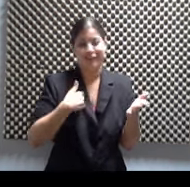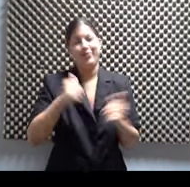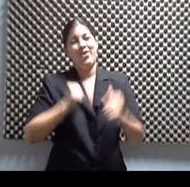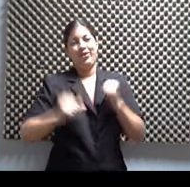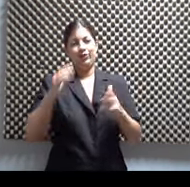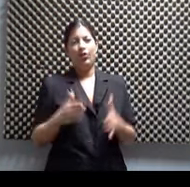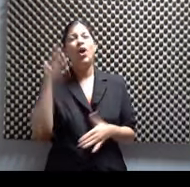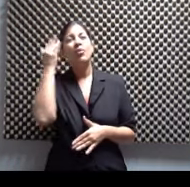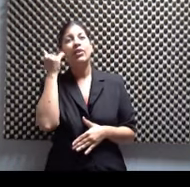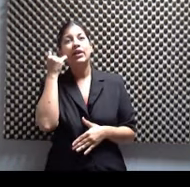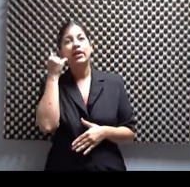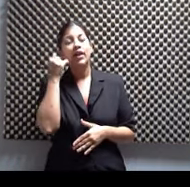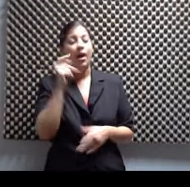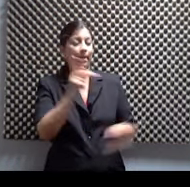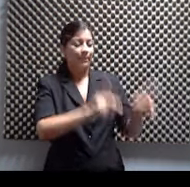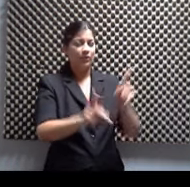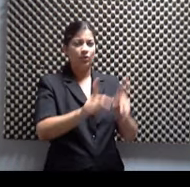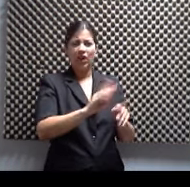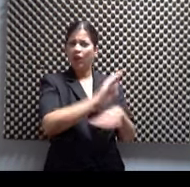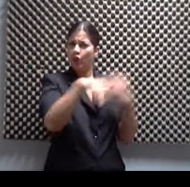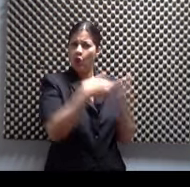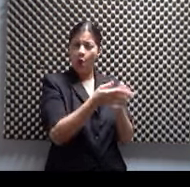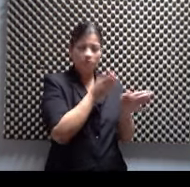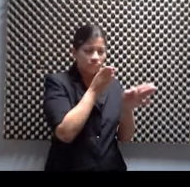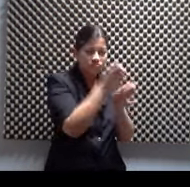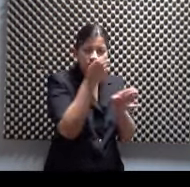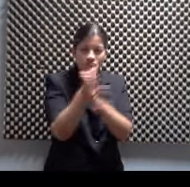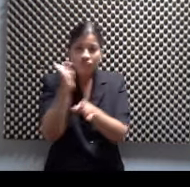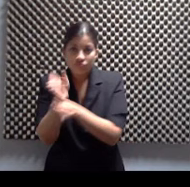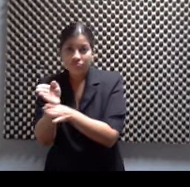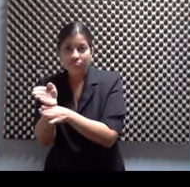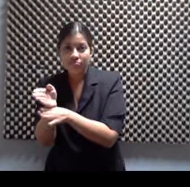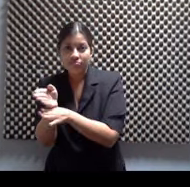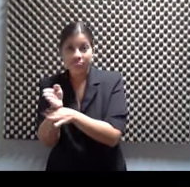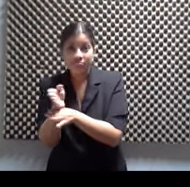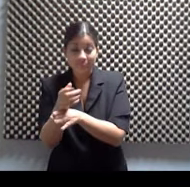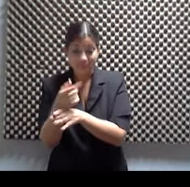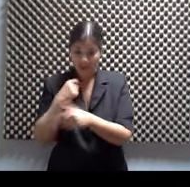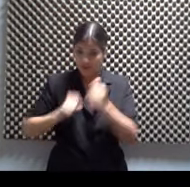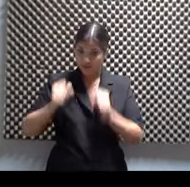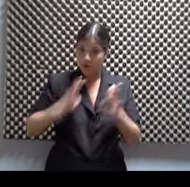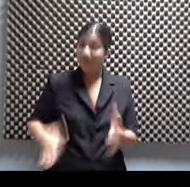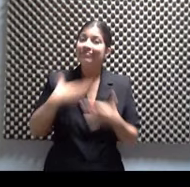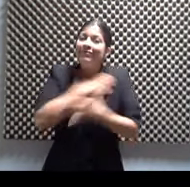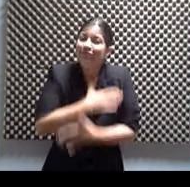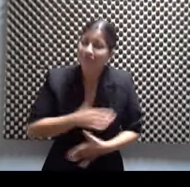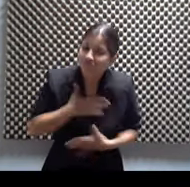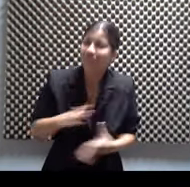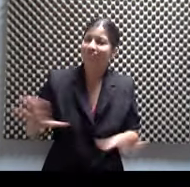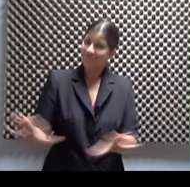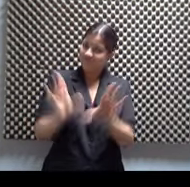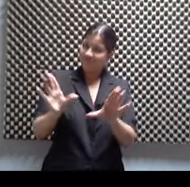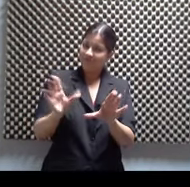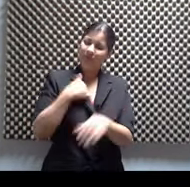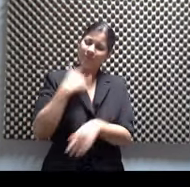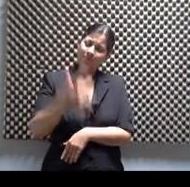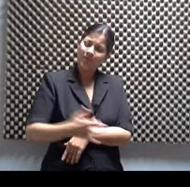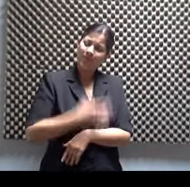bien delineados. Los personajes todos da gusto hacerlo. ¿Tú sabes? Entonces en ese sentido me siento muy honrado. Y honrado, porque